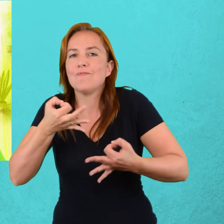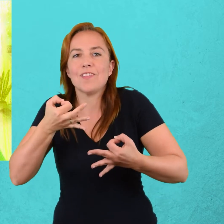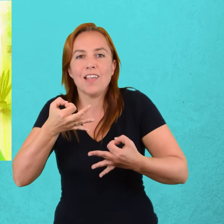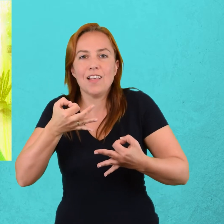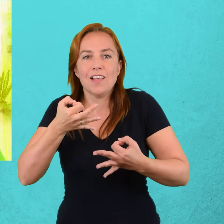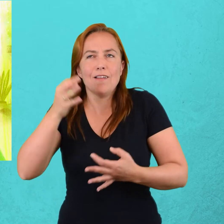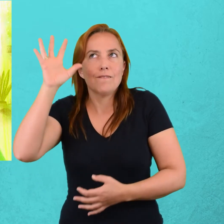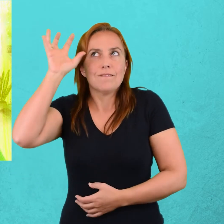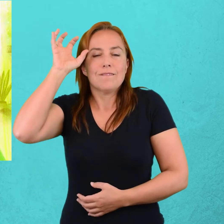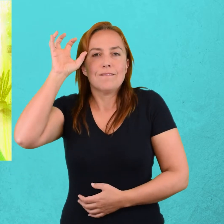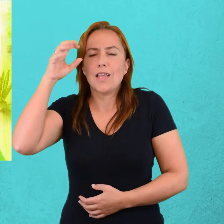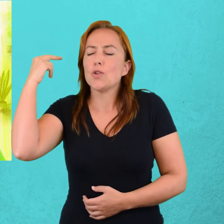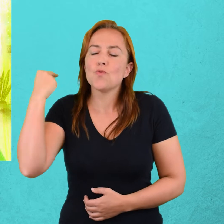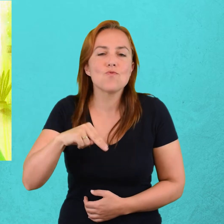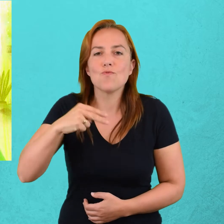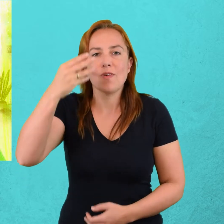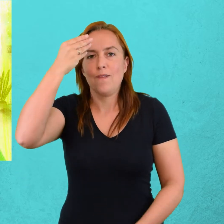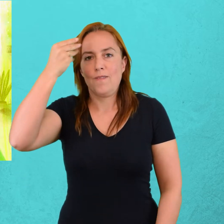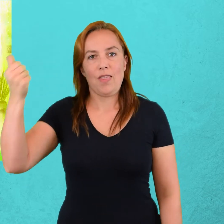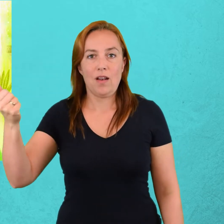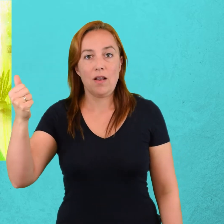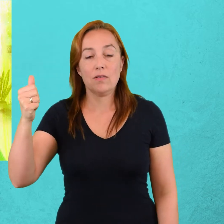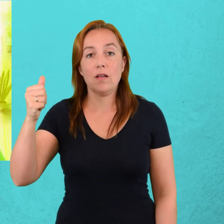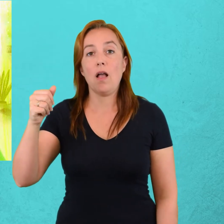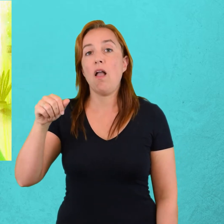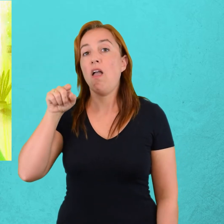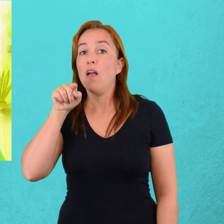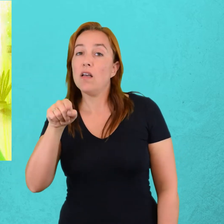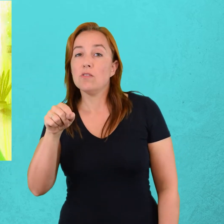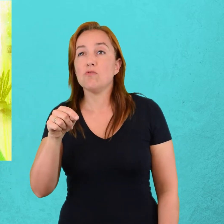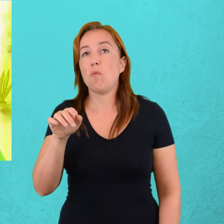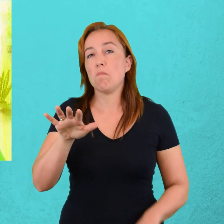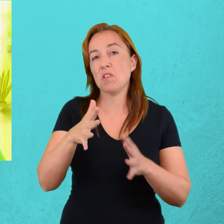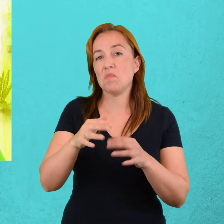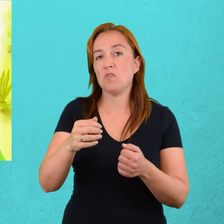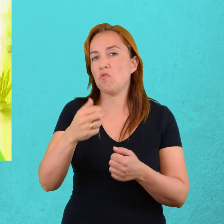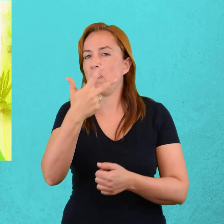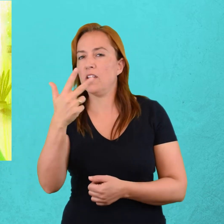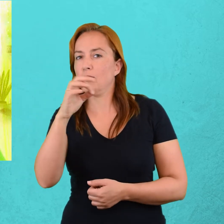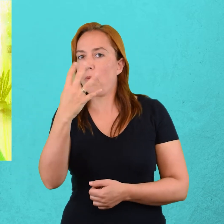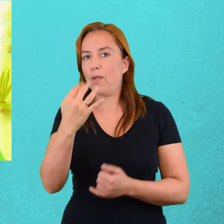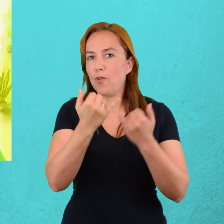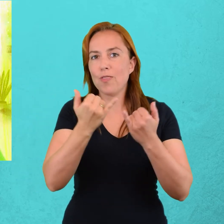Tanto que nunca lo olvidarán y será uno de los tres o cuatro días más importantes de sus vidas.